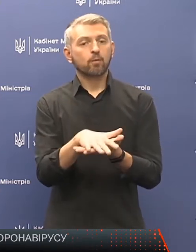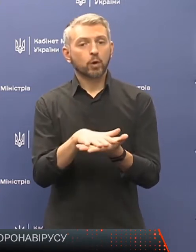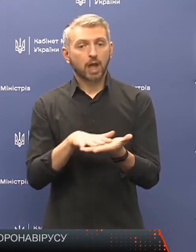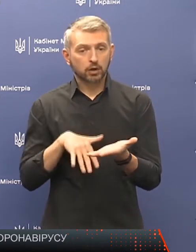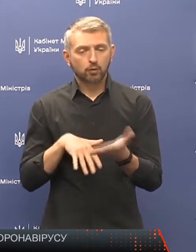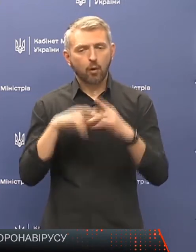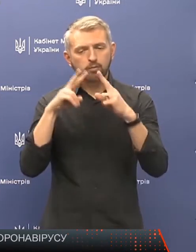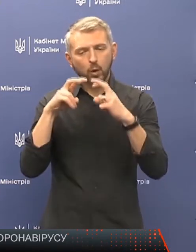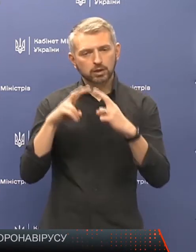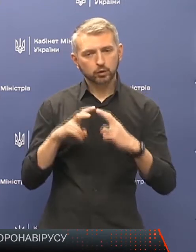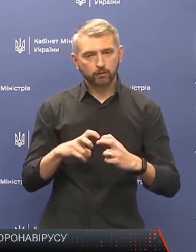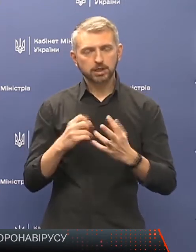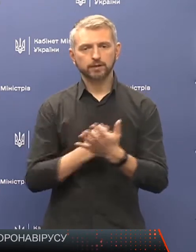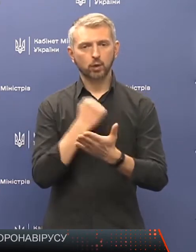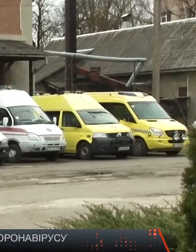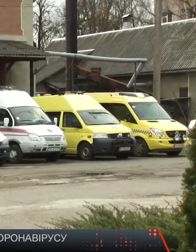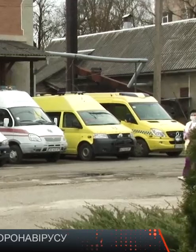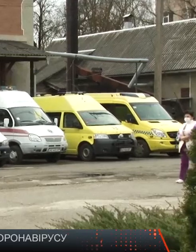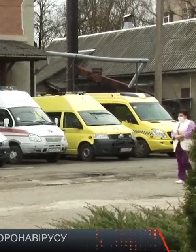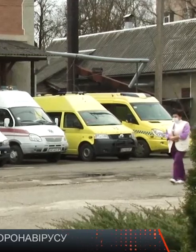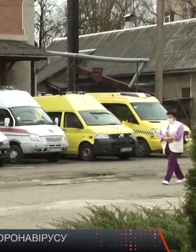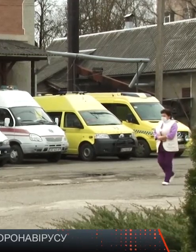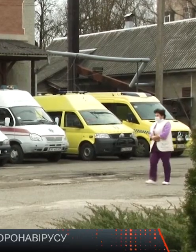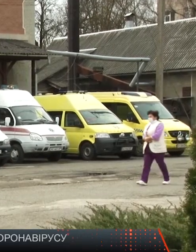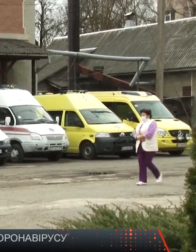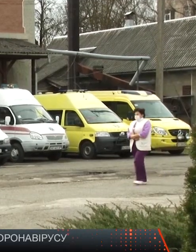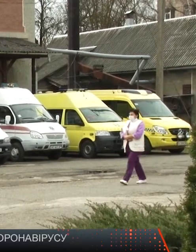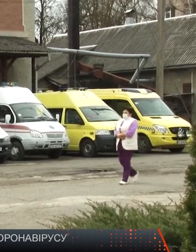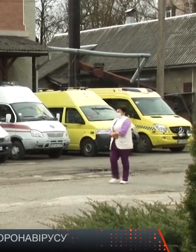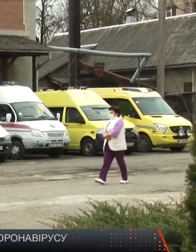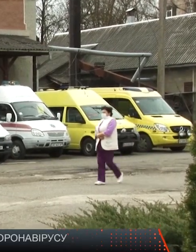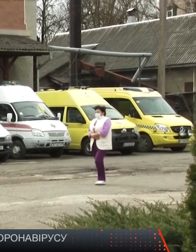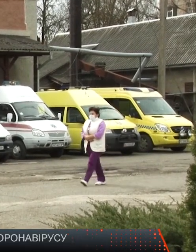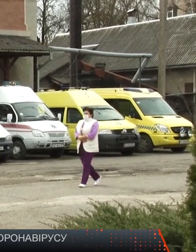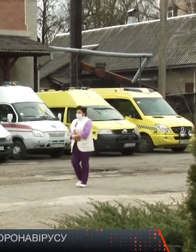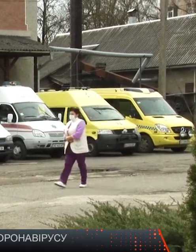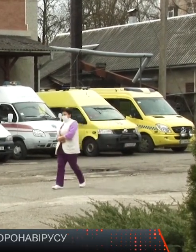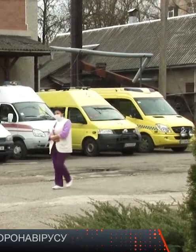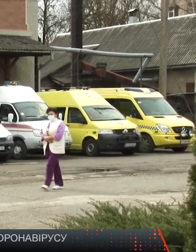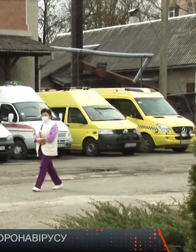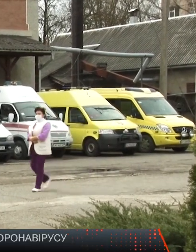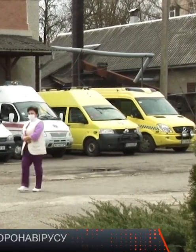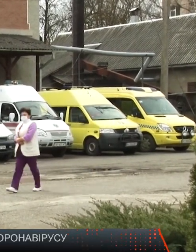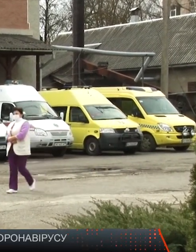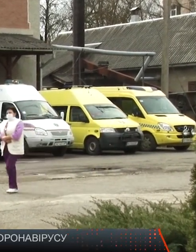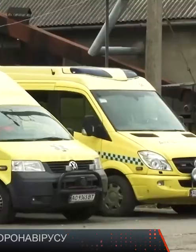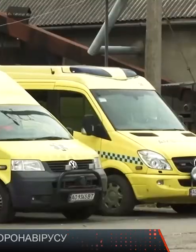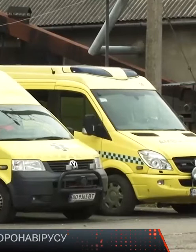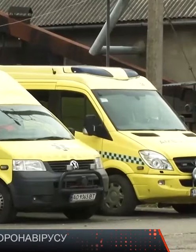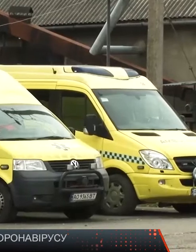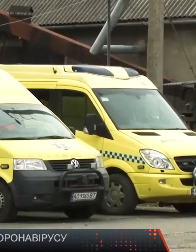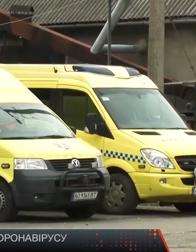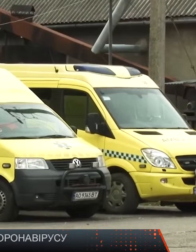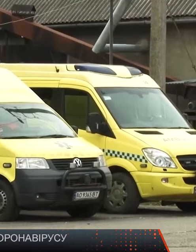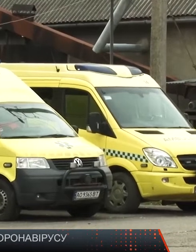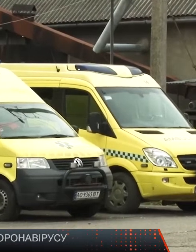продіагностувати і встановити коронавірусну хворобу. Якщо ж у вас немає підписаної угоди із сімейним лікарем, необхідно в разі виявлення симптомів хвороби